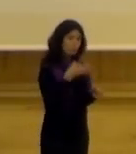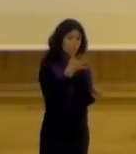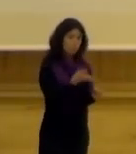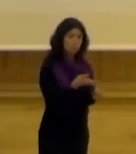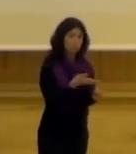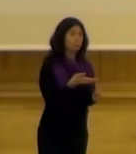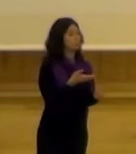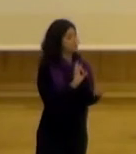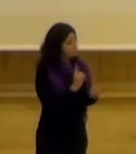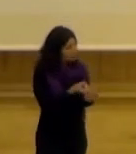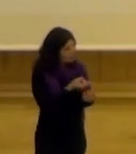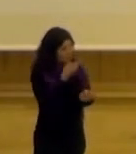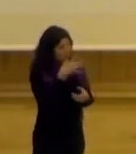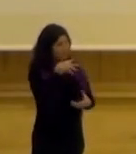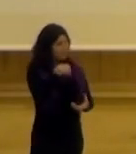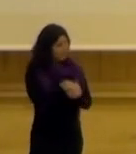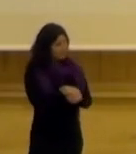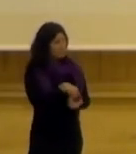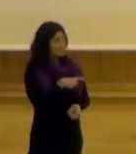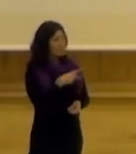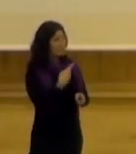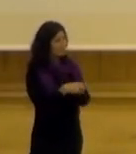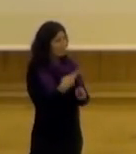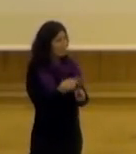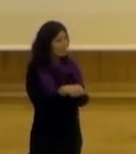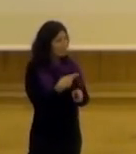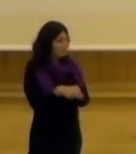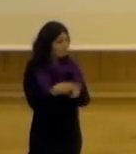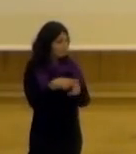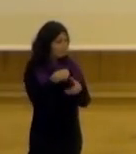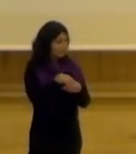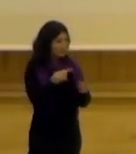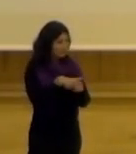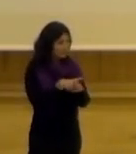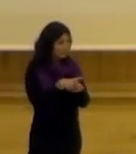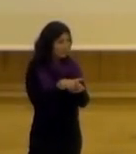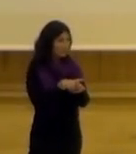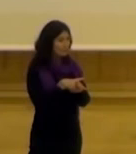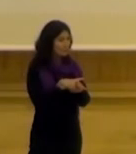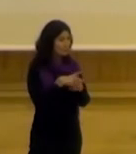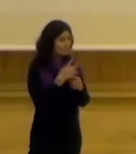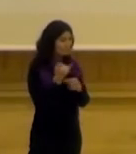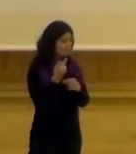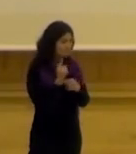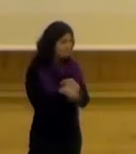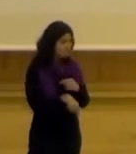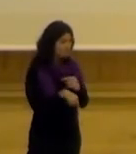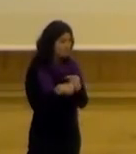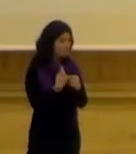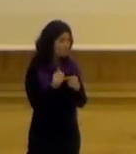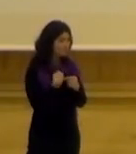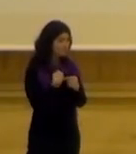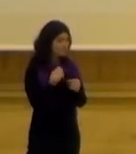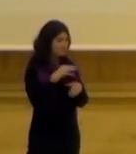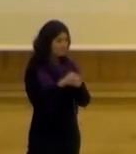esa medida está mal entre también los políticos en esos talleres pero quizás lo más importante es en qué medida